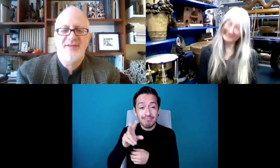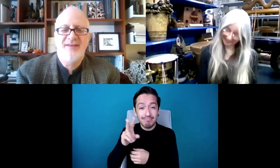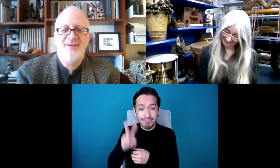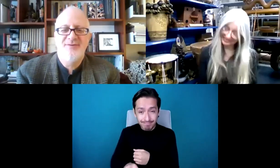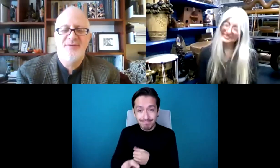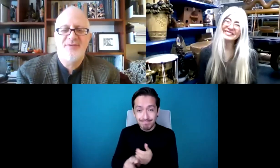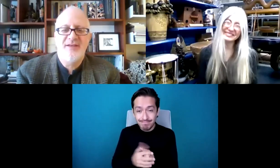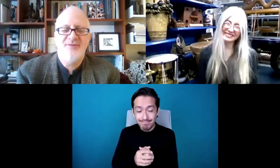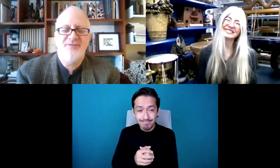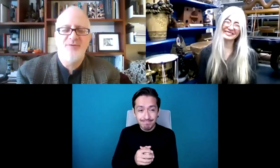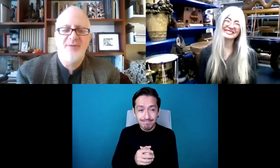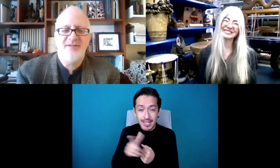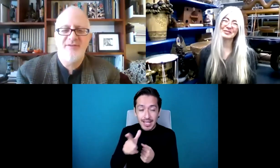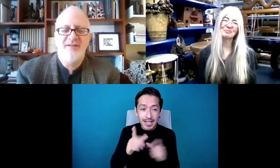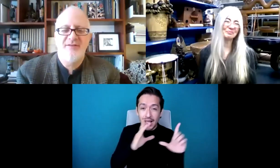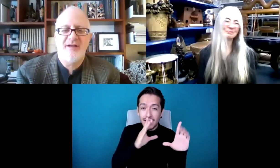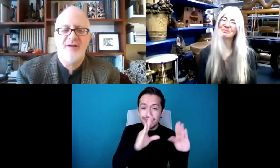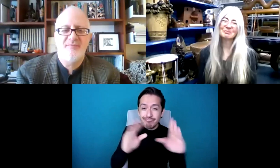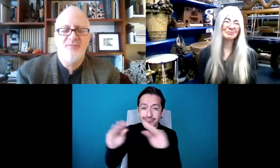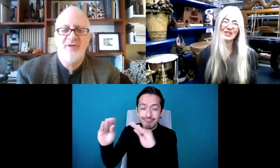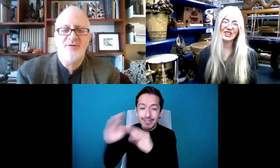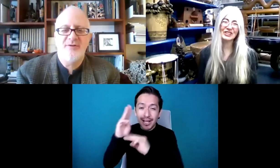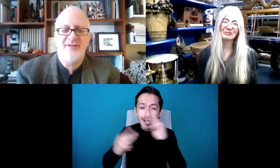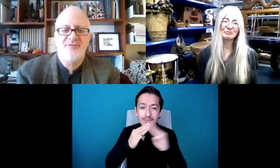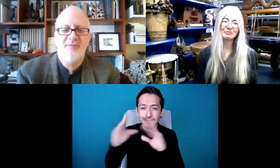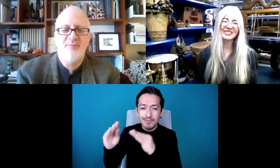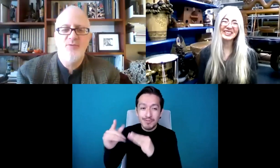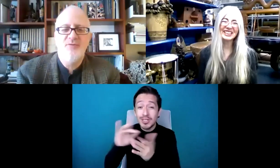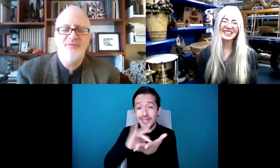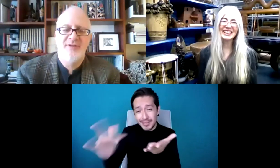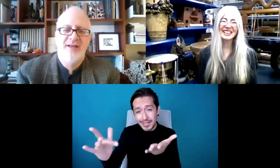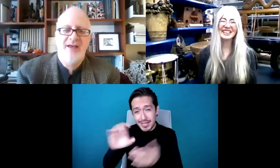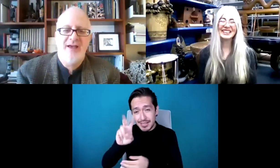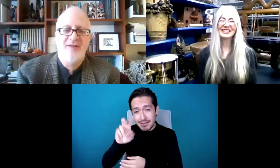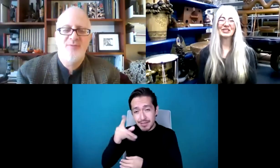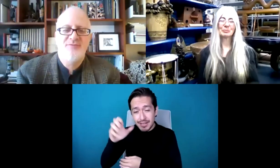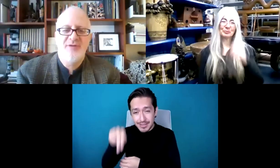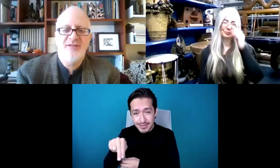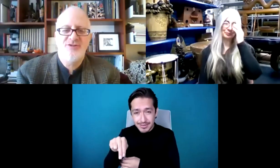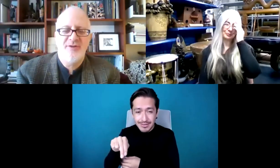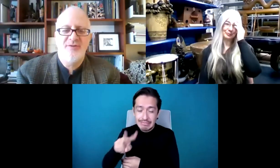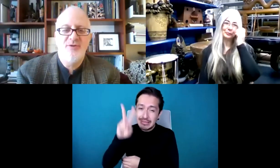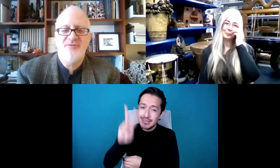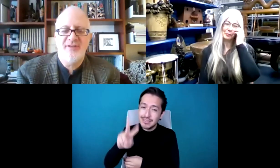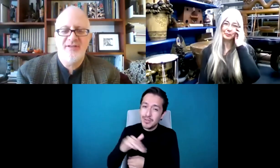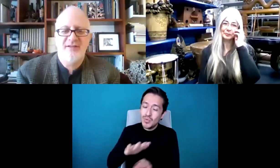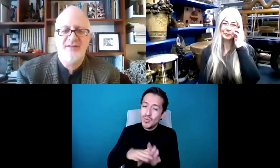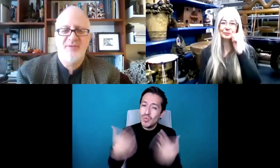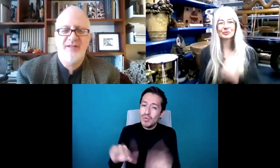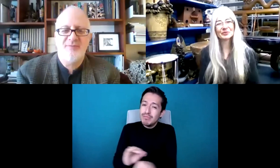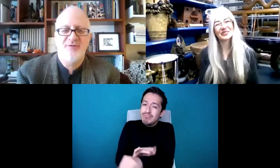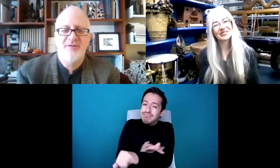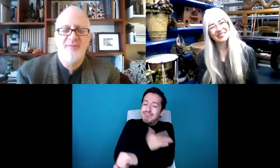Enseñarle al mundo a escuchar. Gracias, gracias Evelyn. Estamos muy tocados hoy y